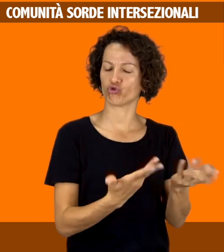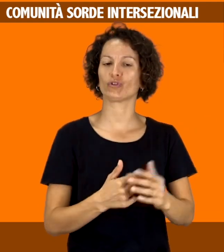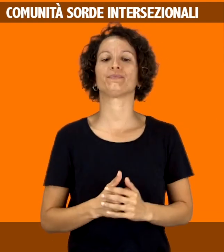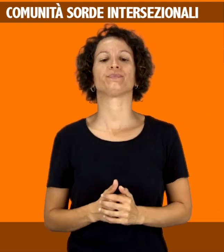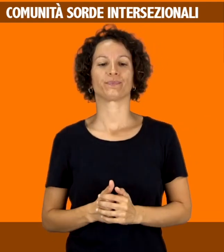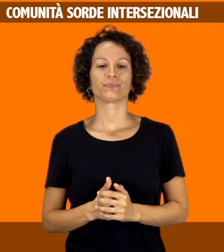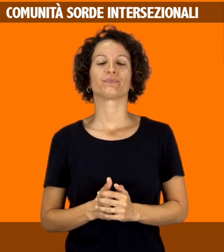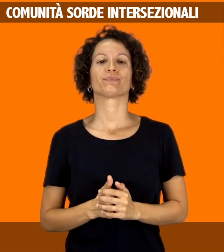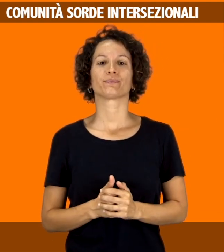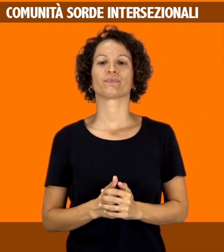disabilità.